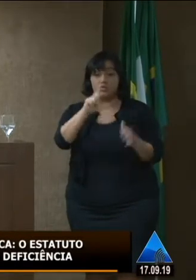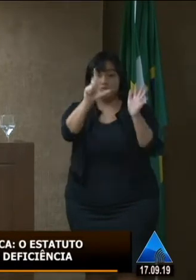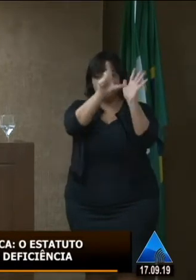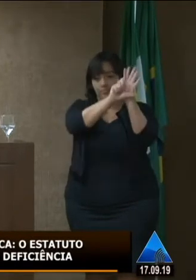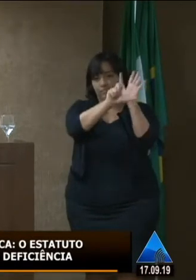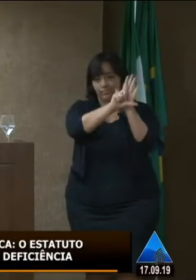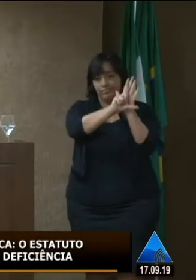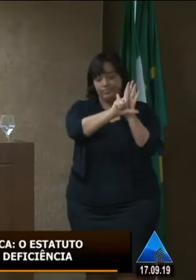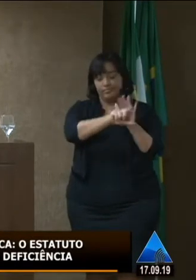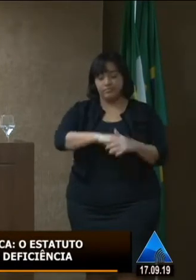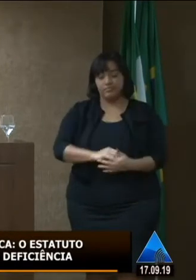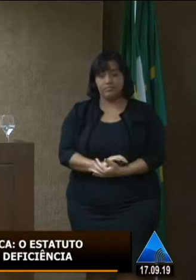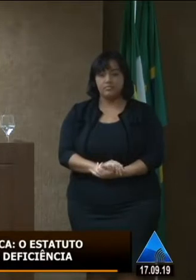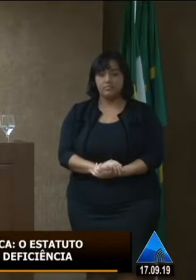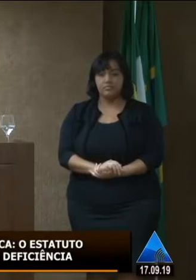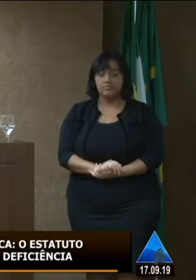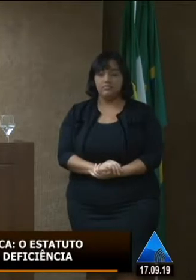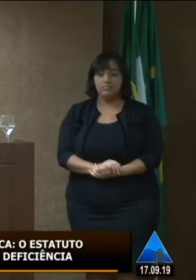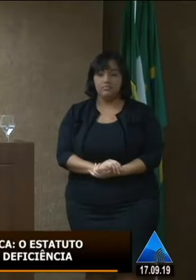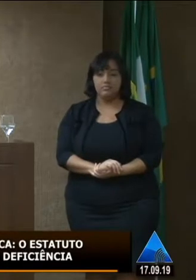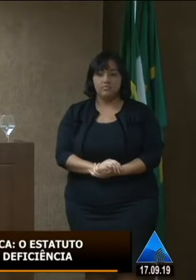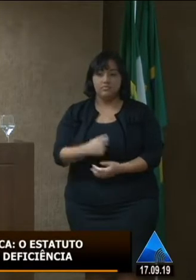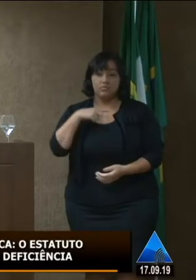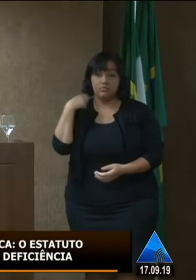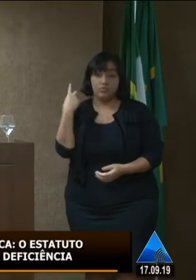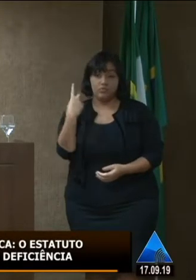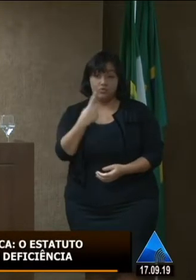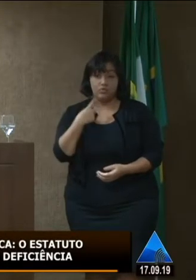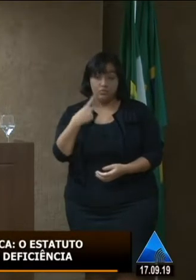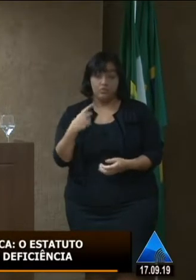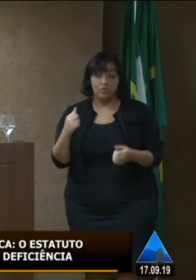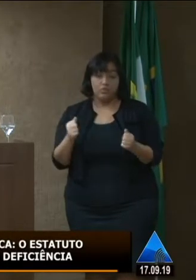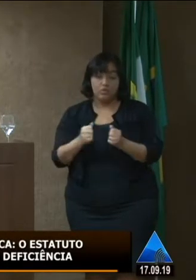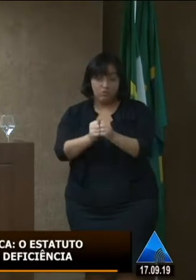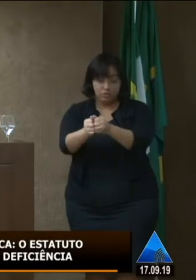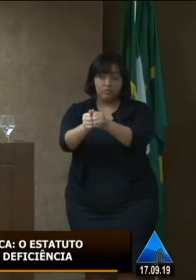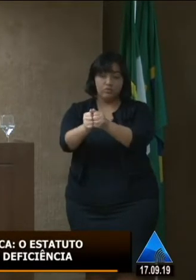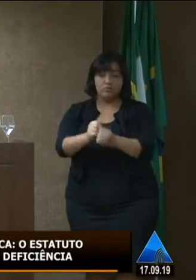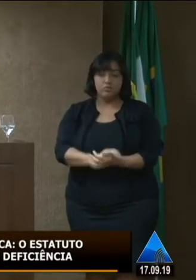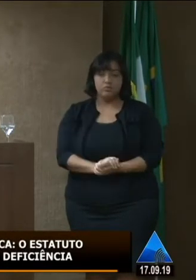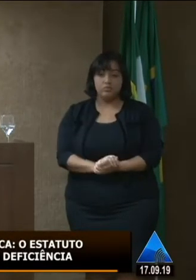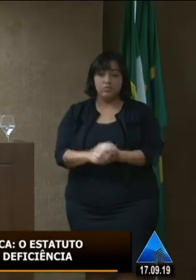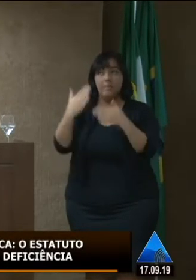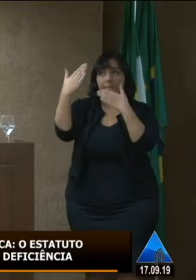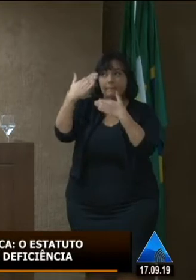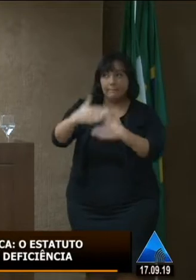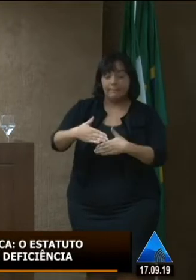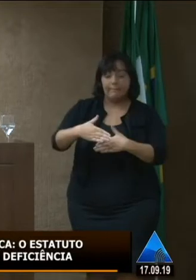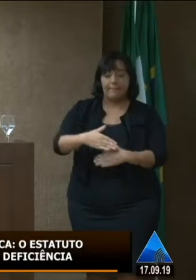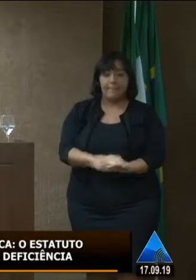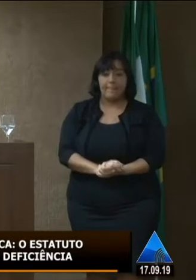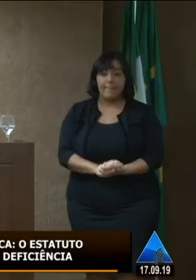que caminhamos juntas eu e o companheiro desse aqui nós tivemos presente na